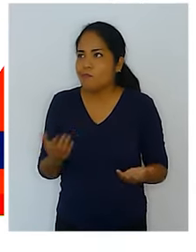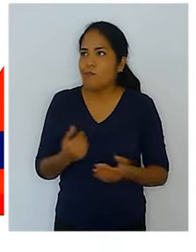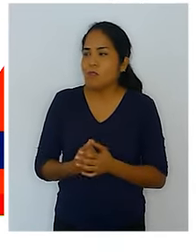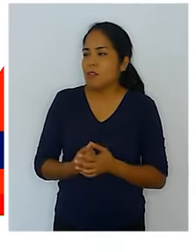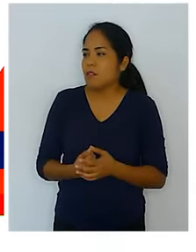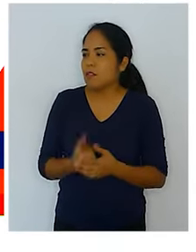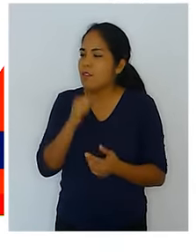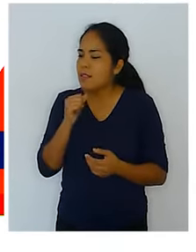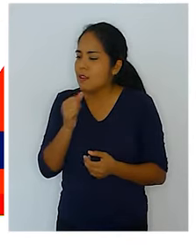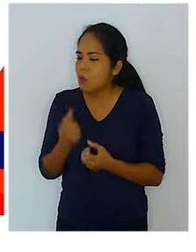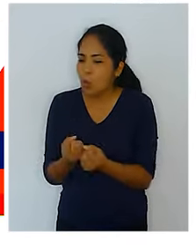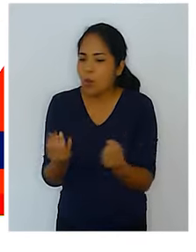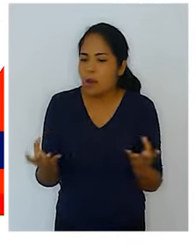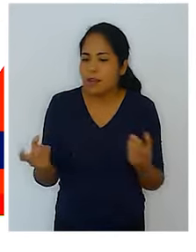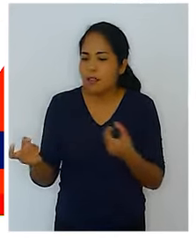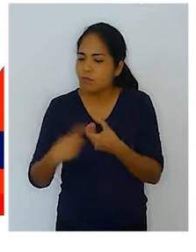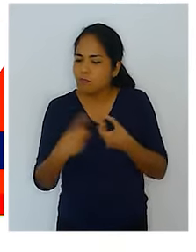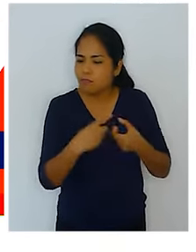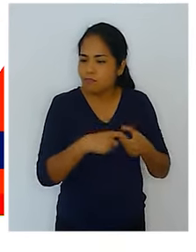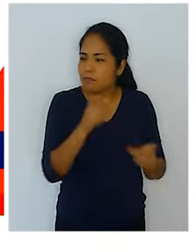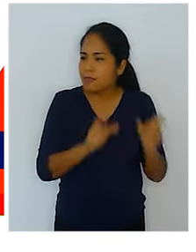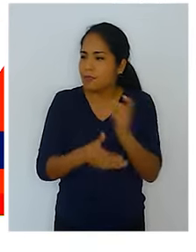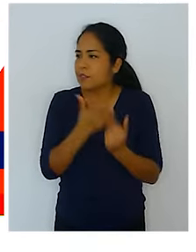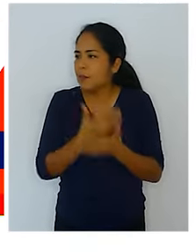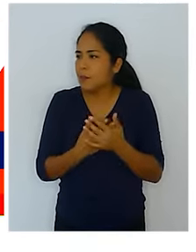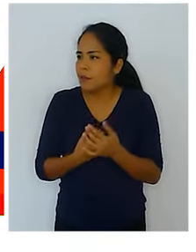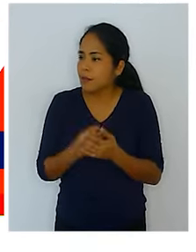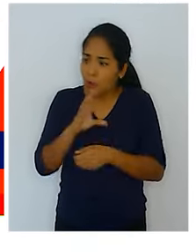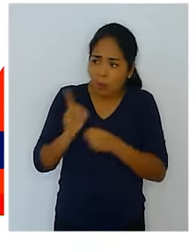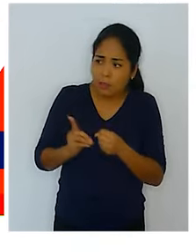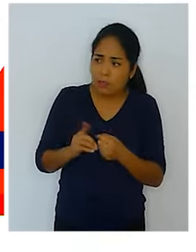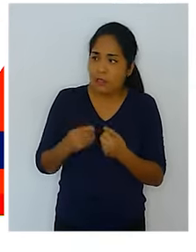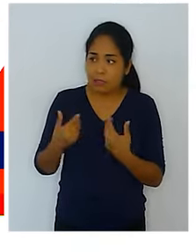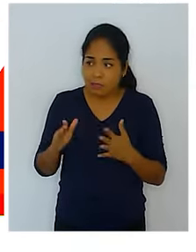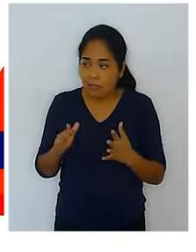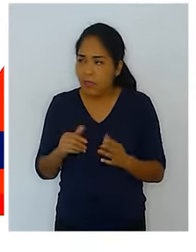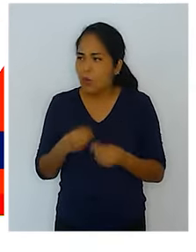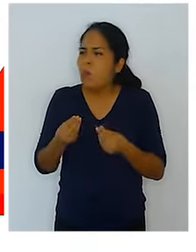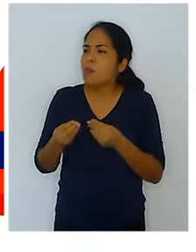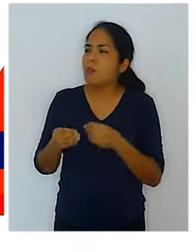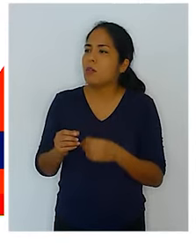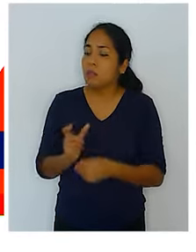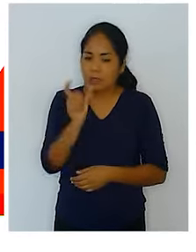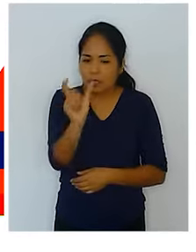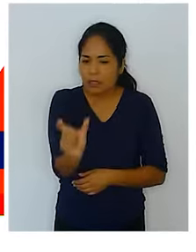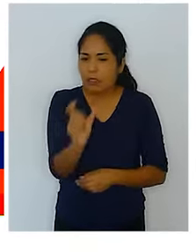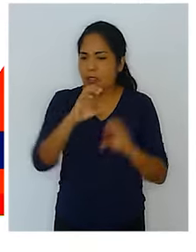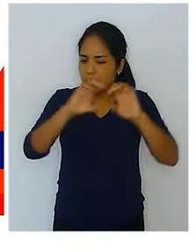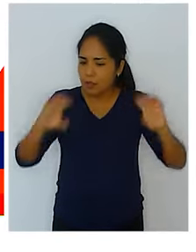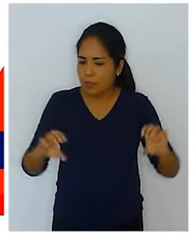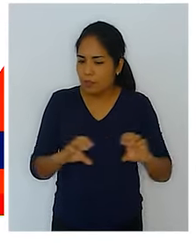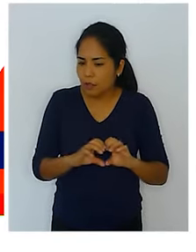hecho de no tener bases de datos actualizadas. ¿Cómo está Conadis con el tema de poder haber dado ya carnets,